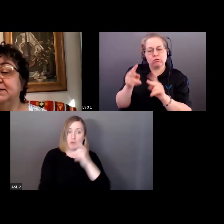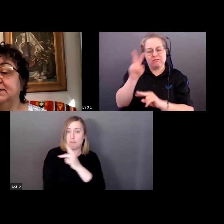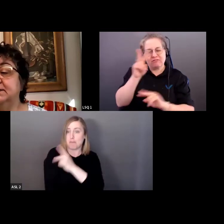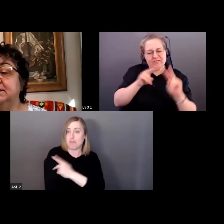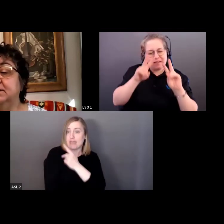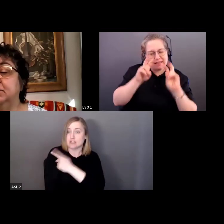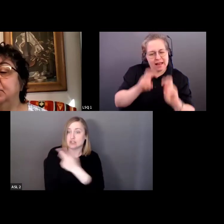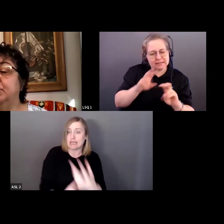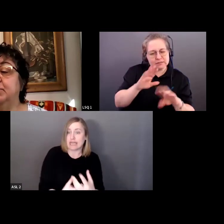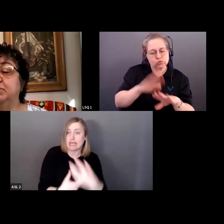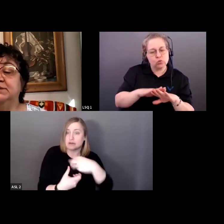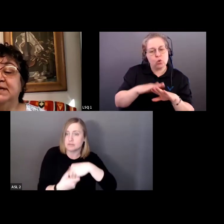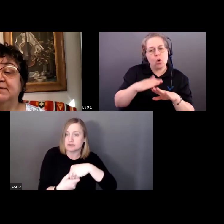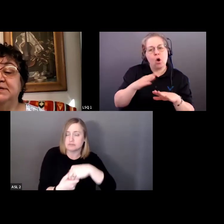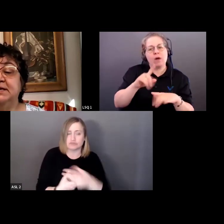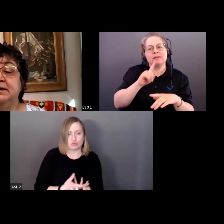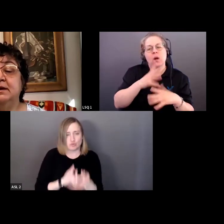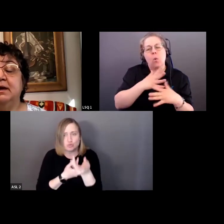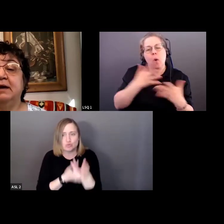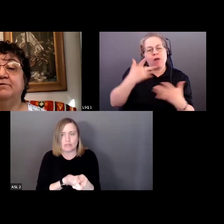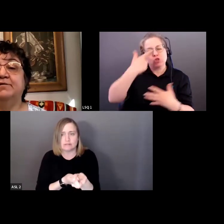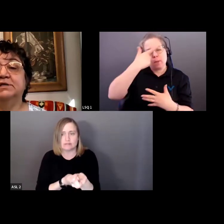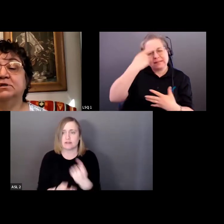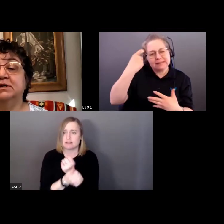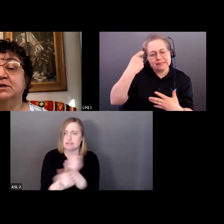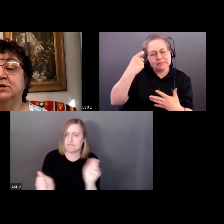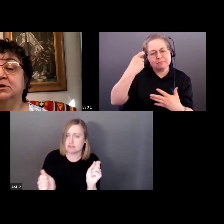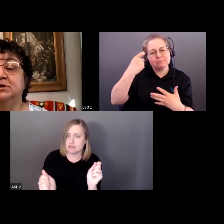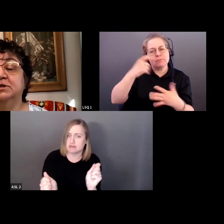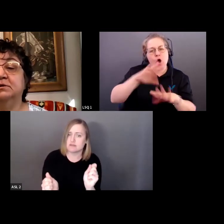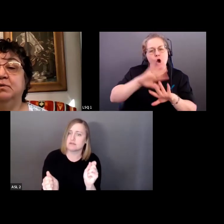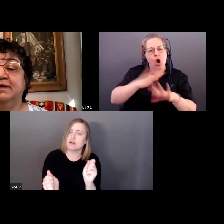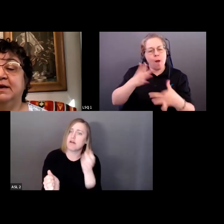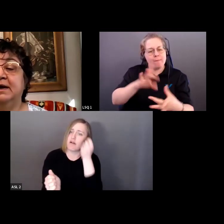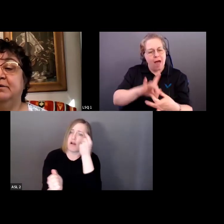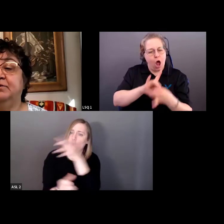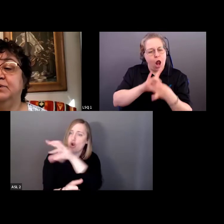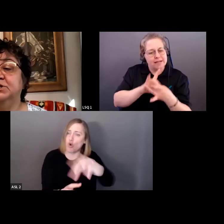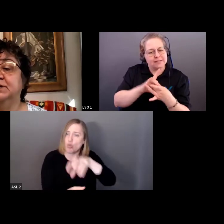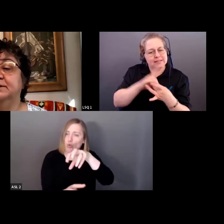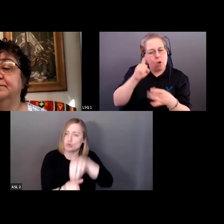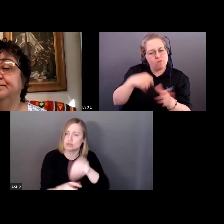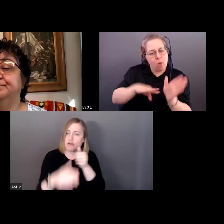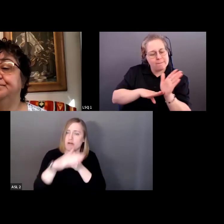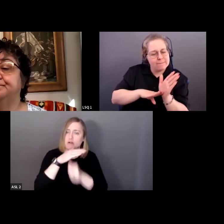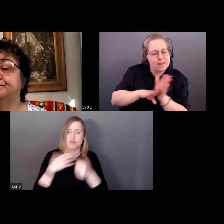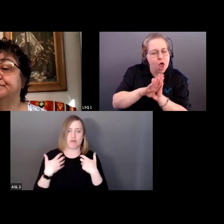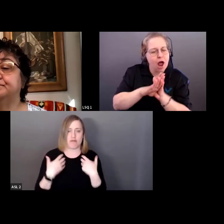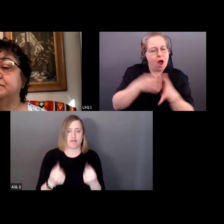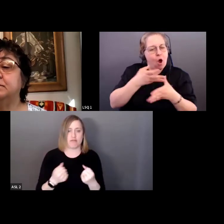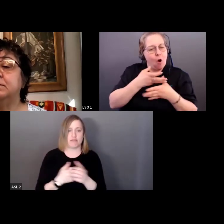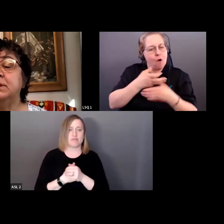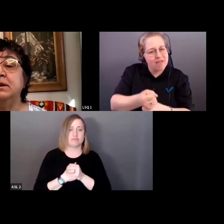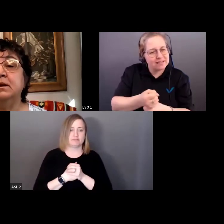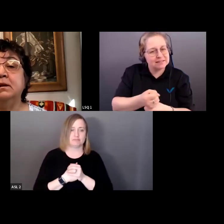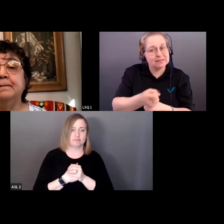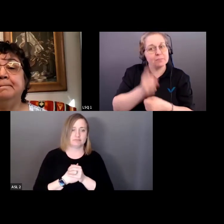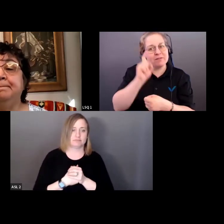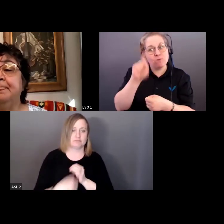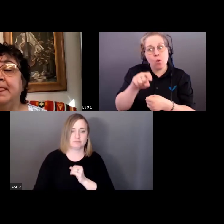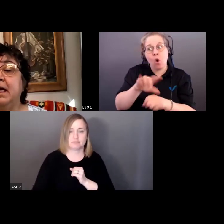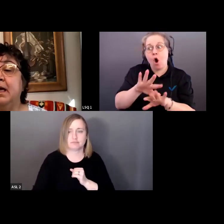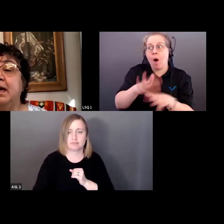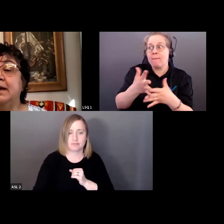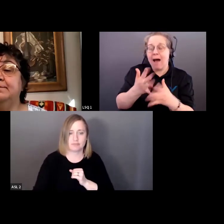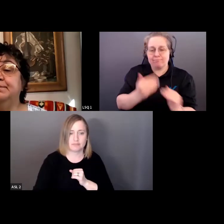et les relations qui ont contribué à instaurer la confiance et à promouvoir l'inclusion dans une région